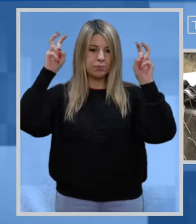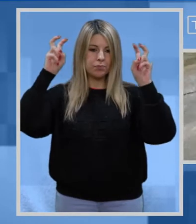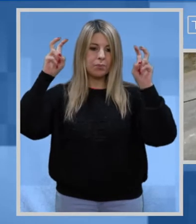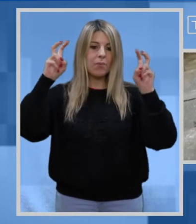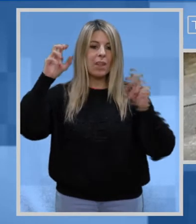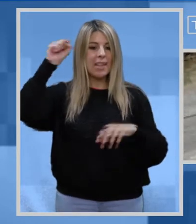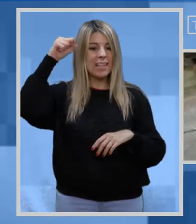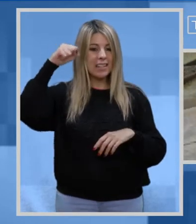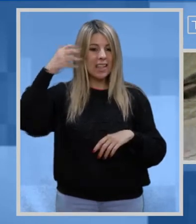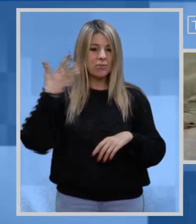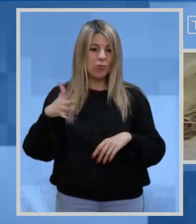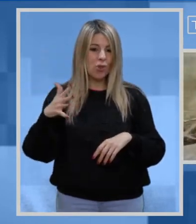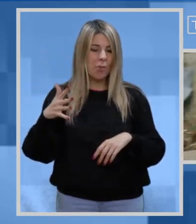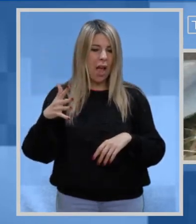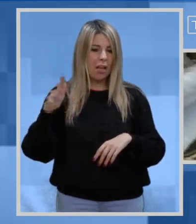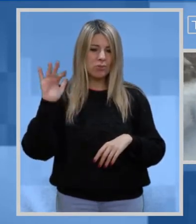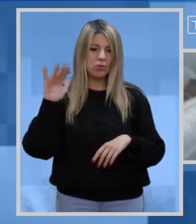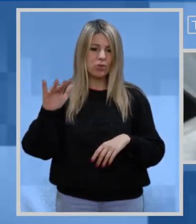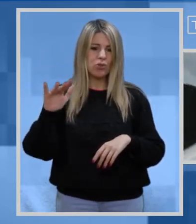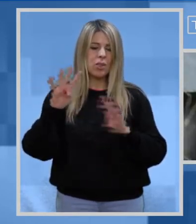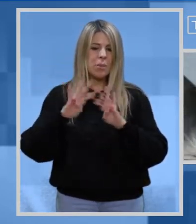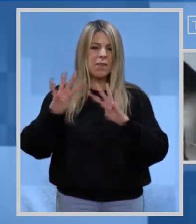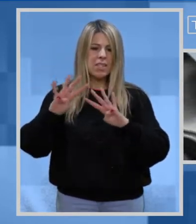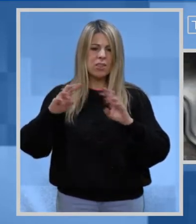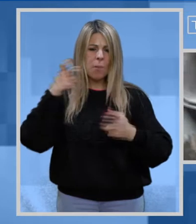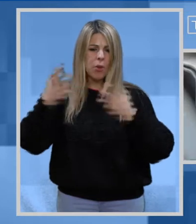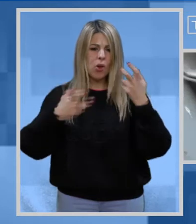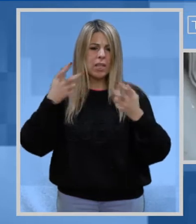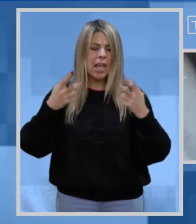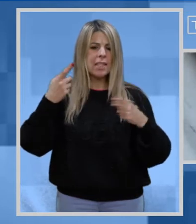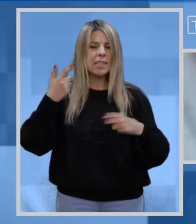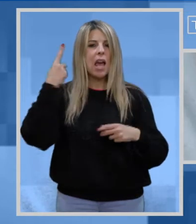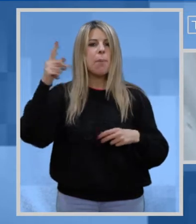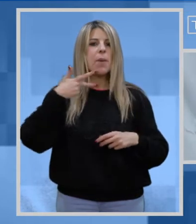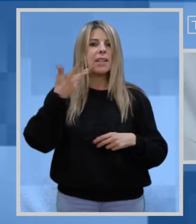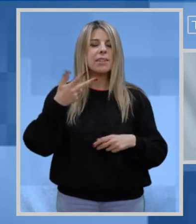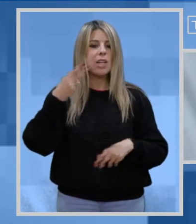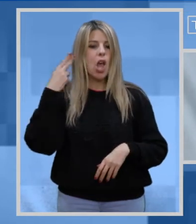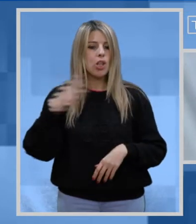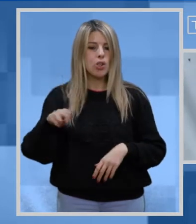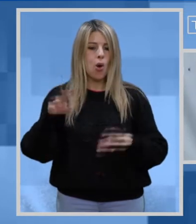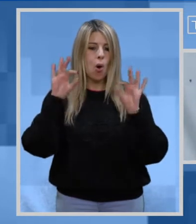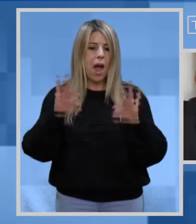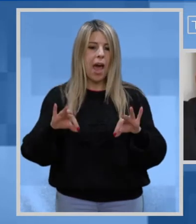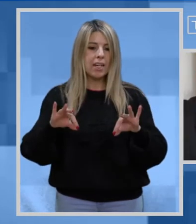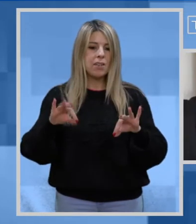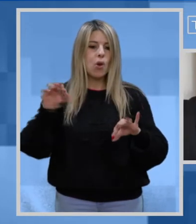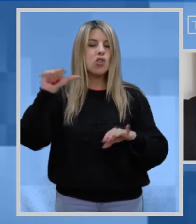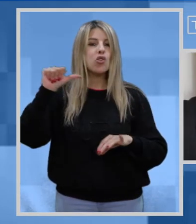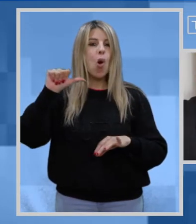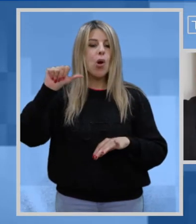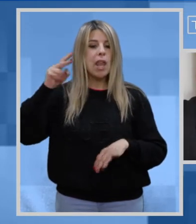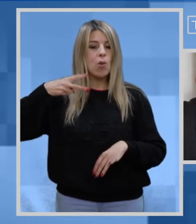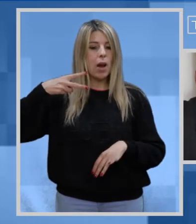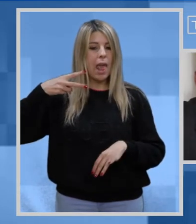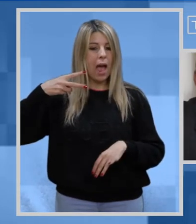In un'isola in cui sono ormai all'ordine del giorno le manifestazioni di protesta per dire no all'arrivo delle scorie